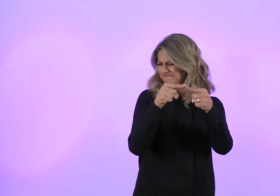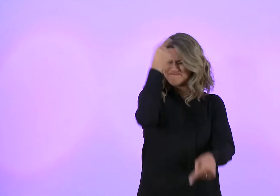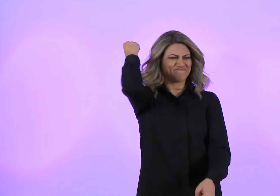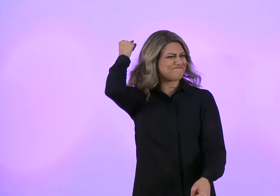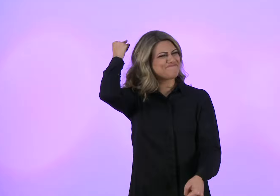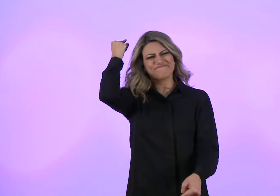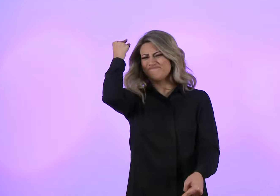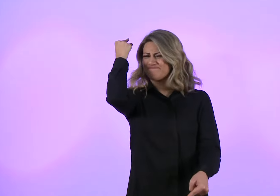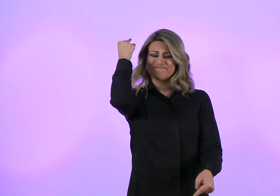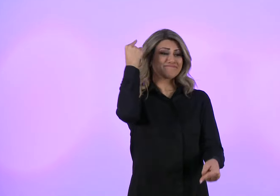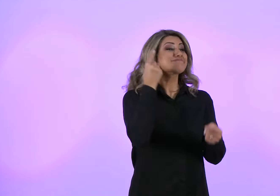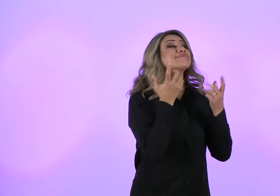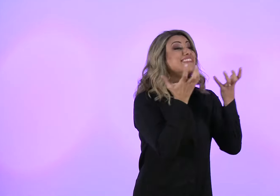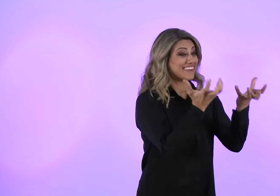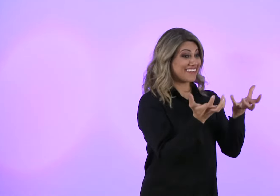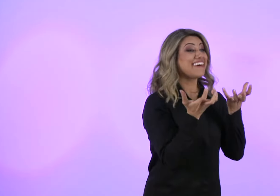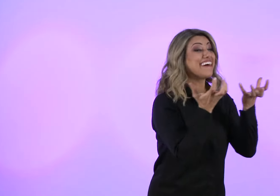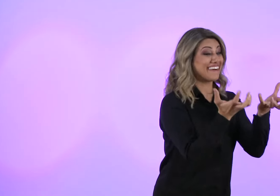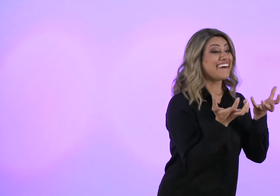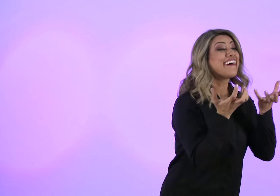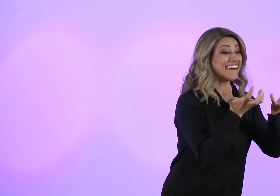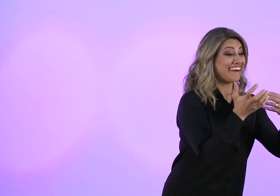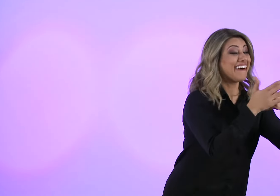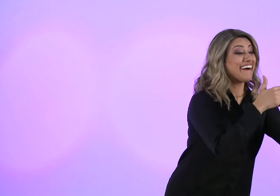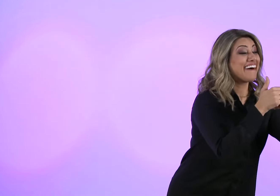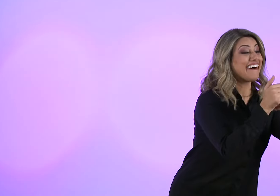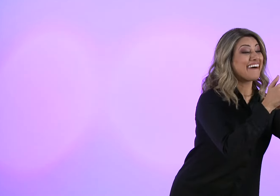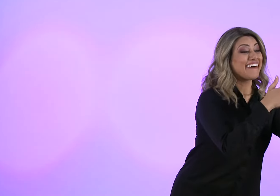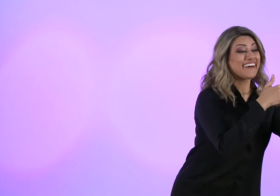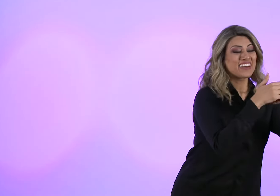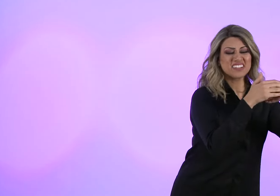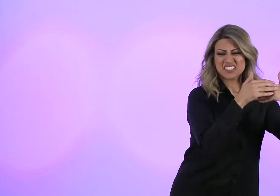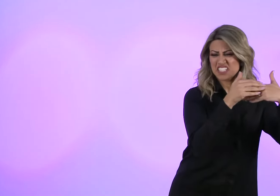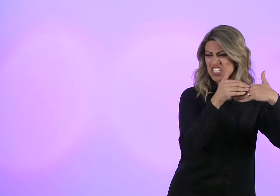-querer não rima com poder